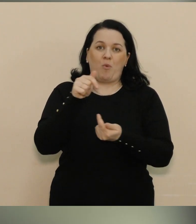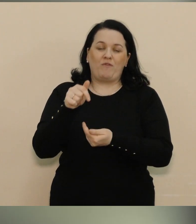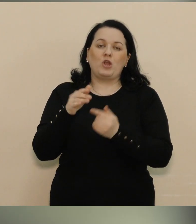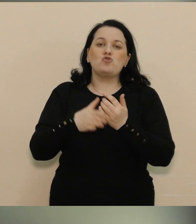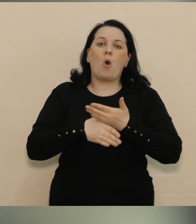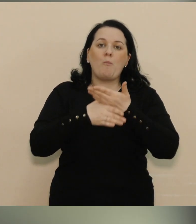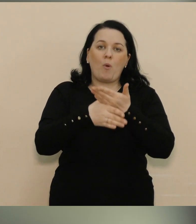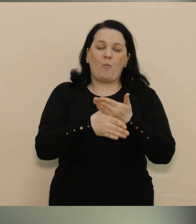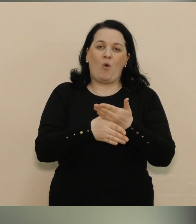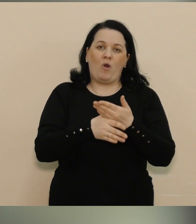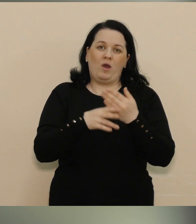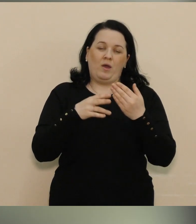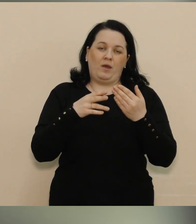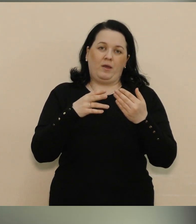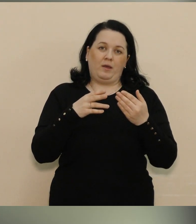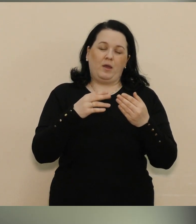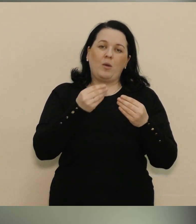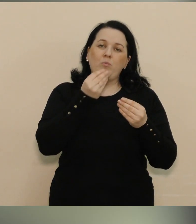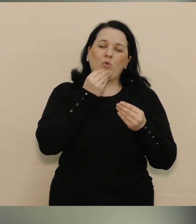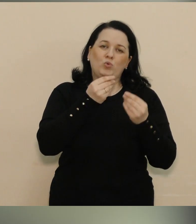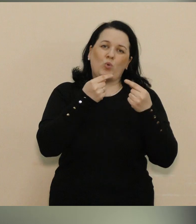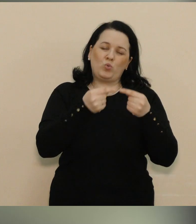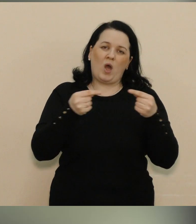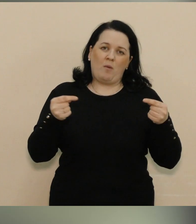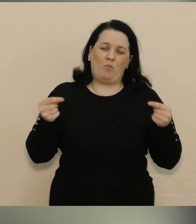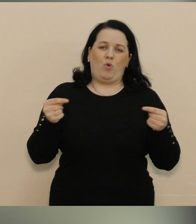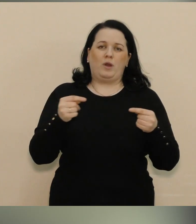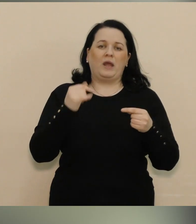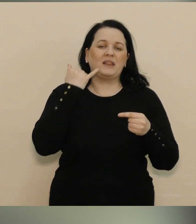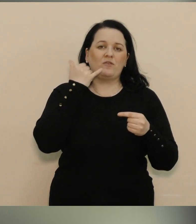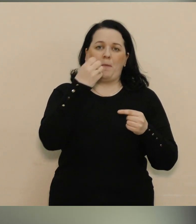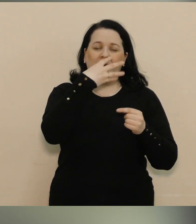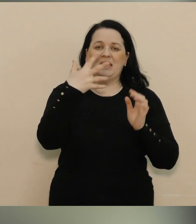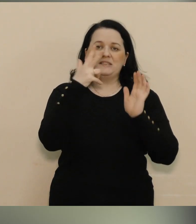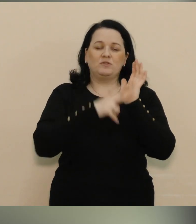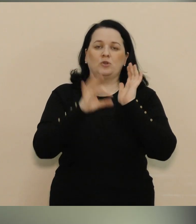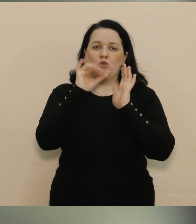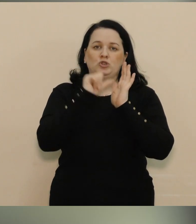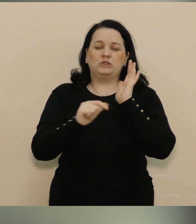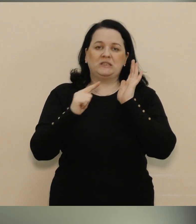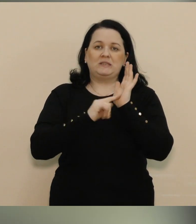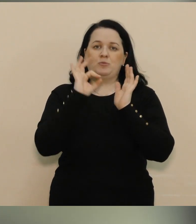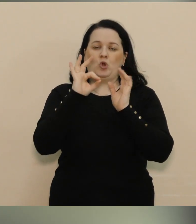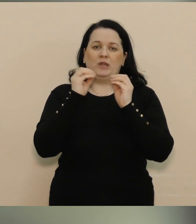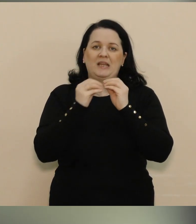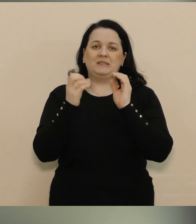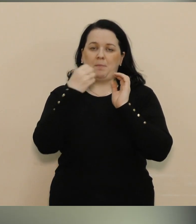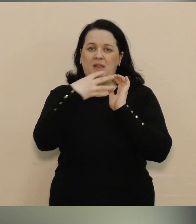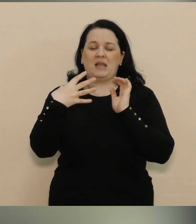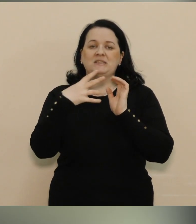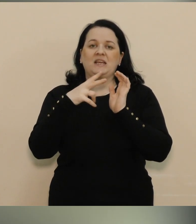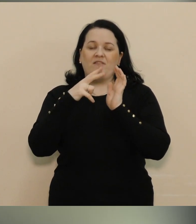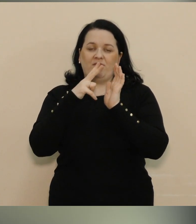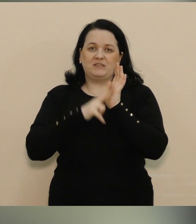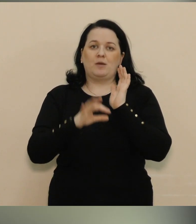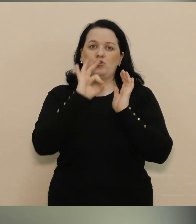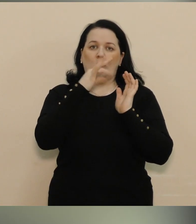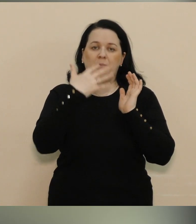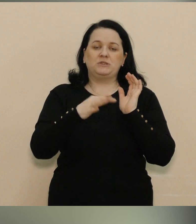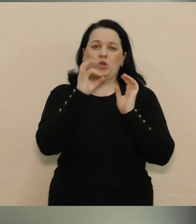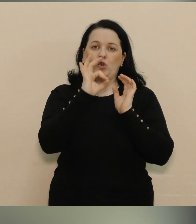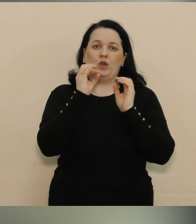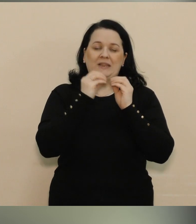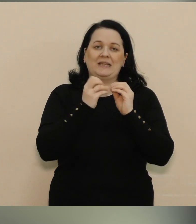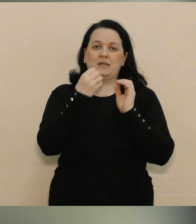допомоги у вигляді продуктових наборів. Телефонуйте 1580-067-010-1580 і 050